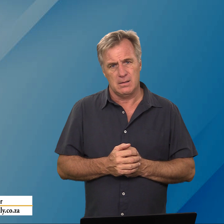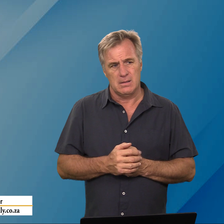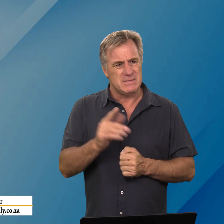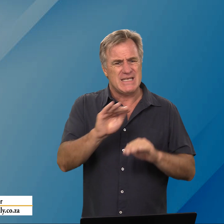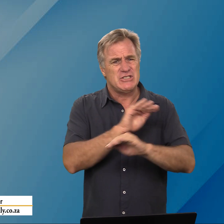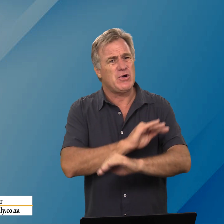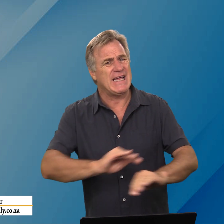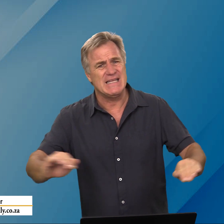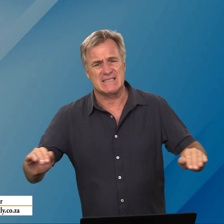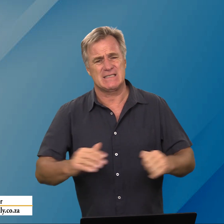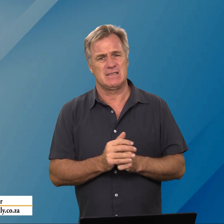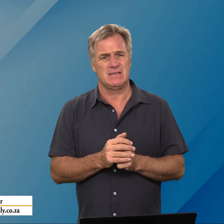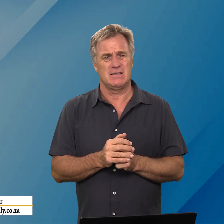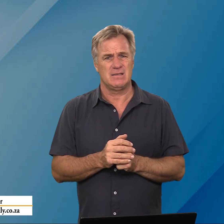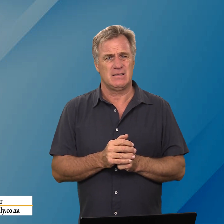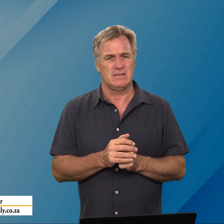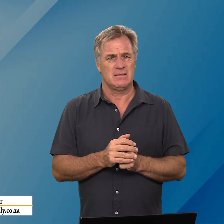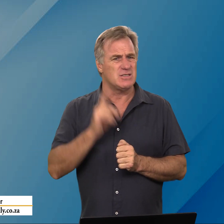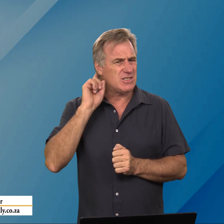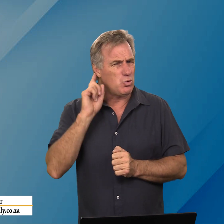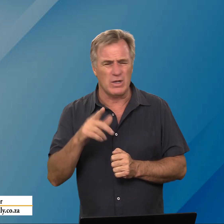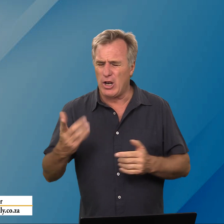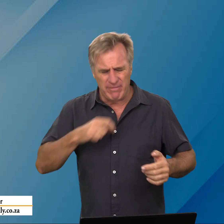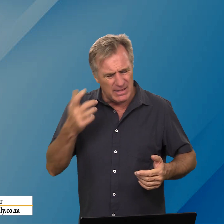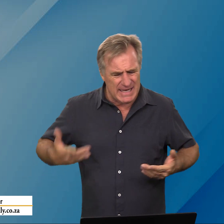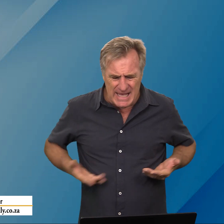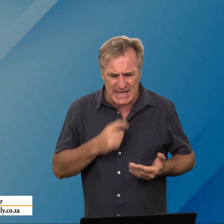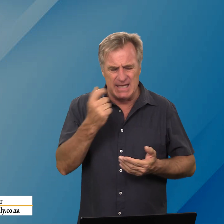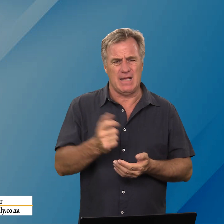Misschien is jou kinders stout en hulle wil nie die hered die nie